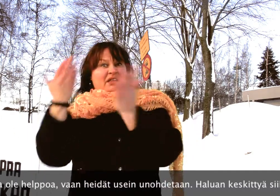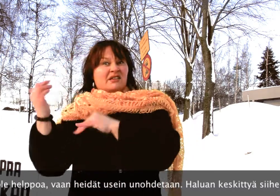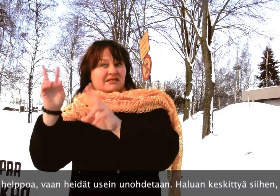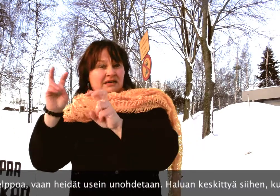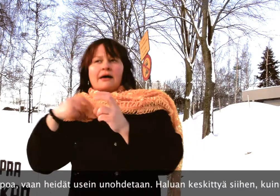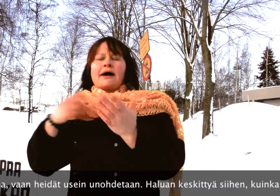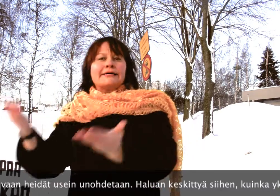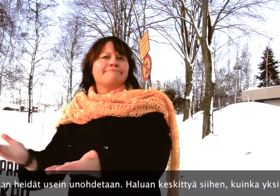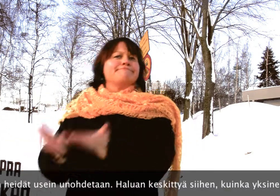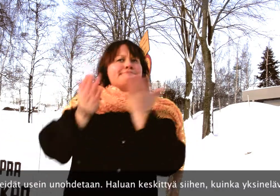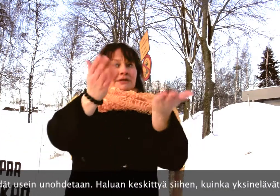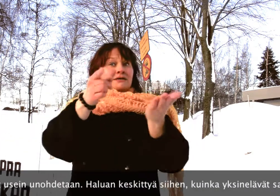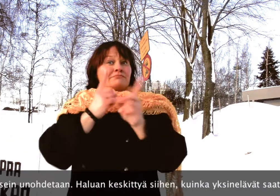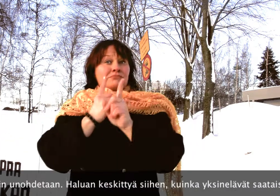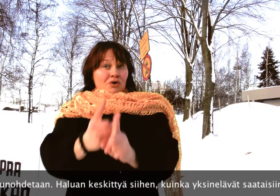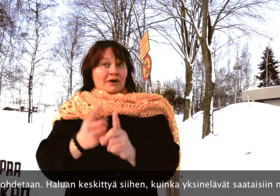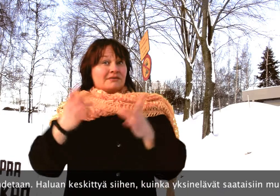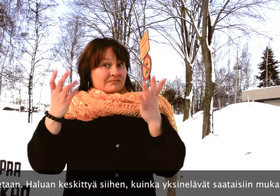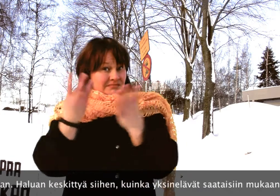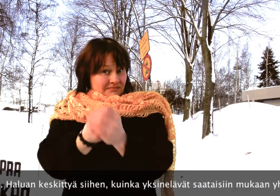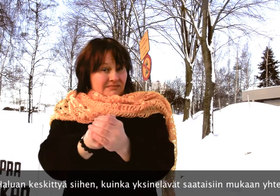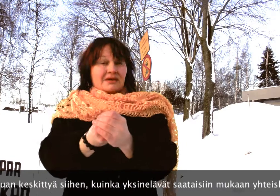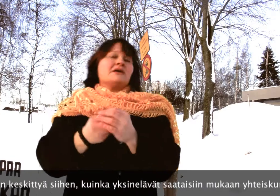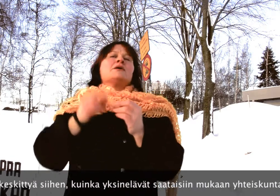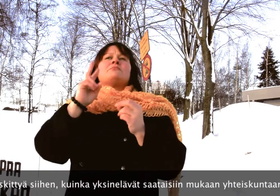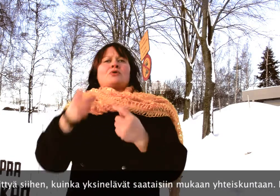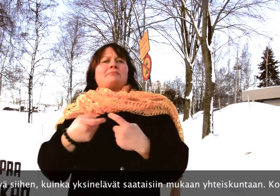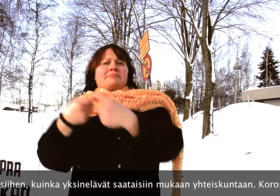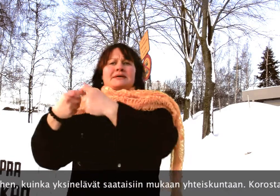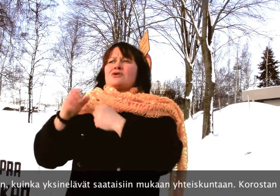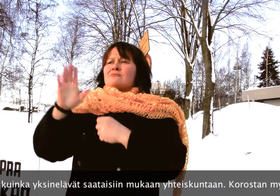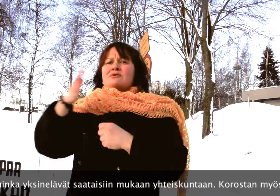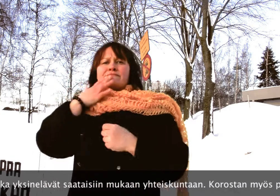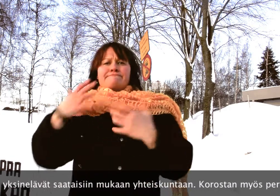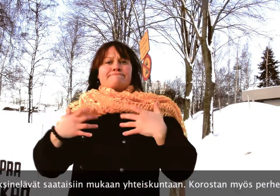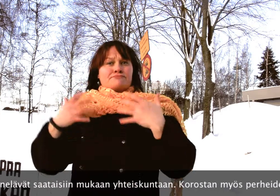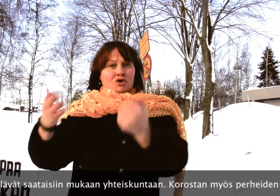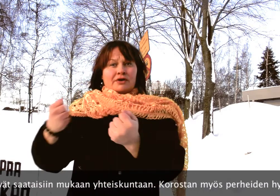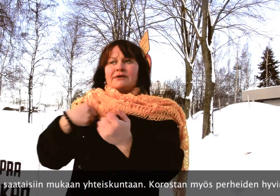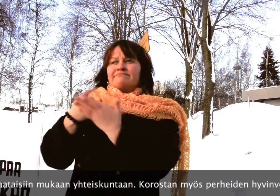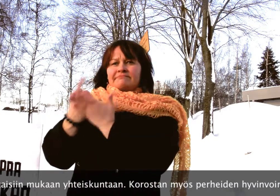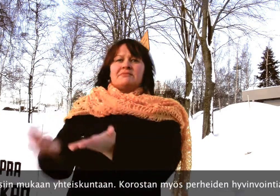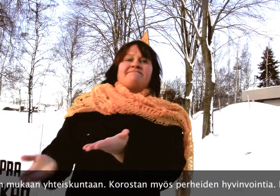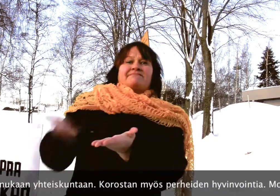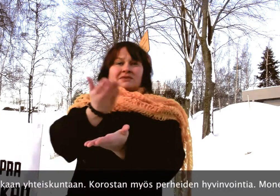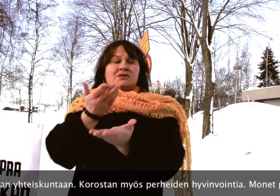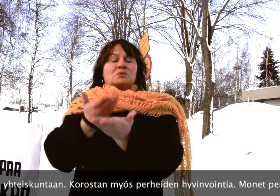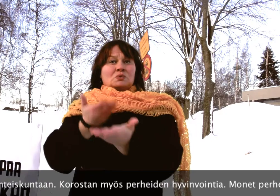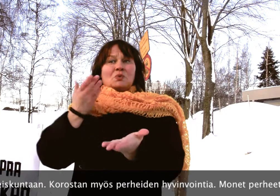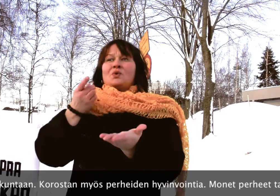unohdetaan. Ja haluan keskittyä siihen, kuinka yksin elävät saataisiin mukaan yhteiskuntaan. Korostan myös perheiden